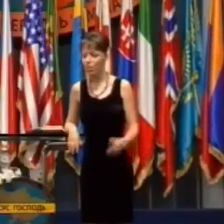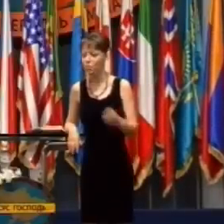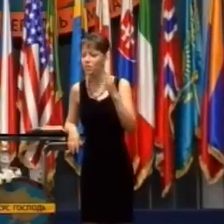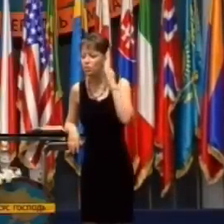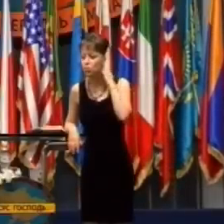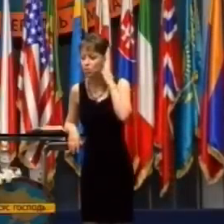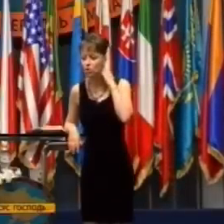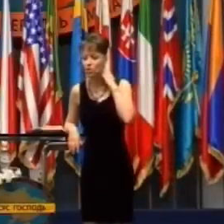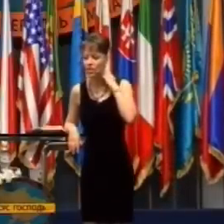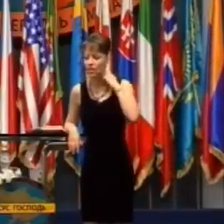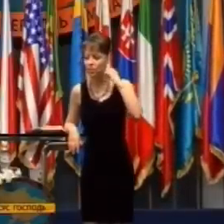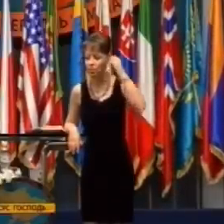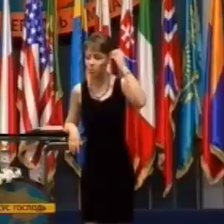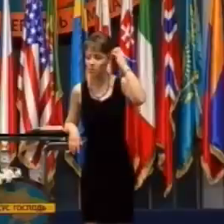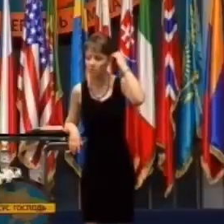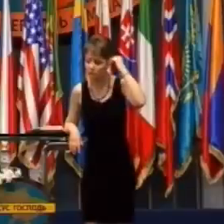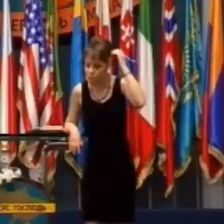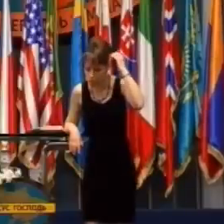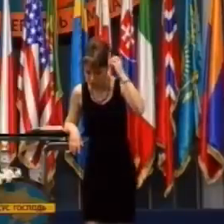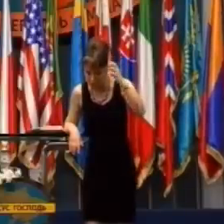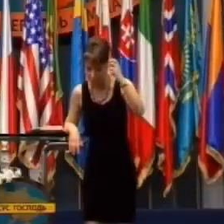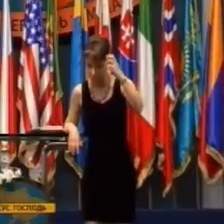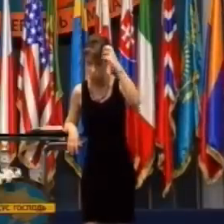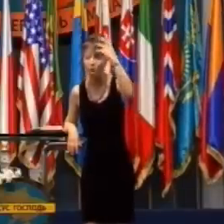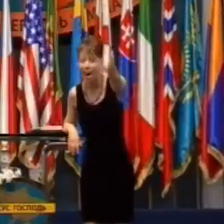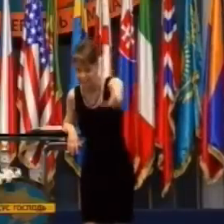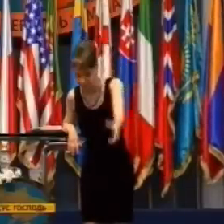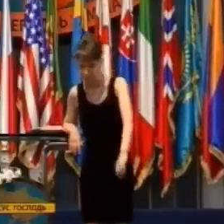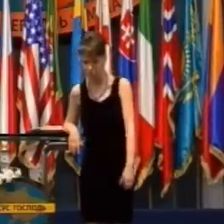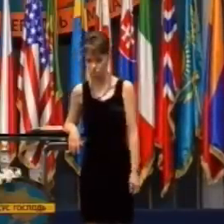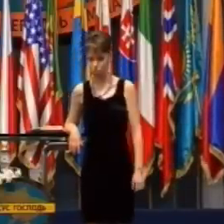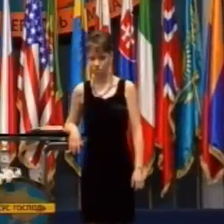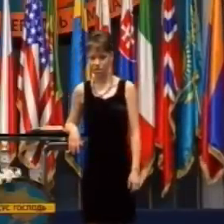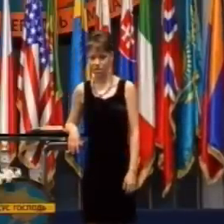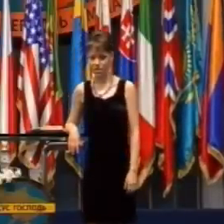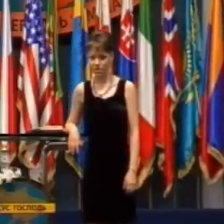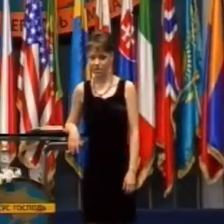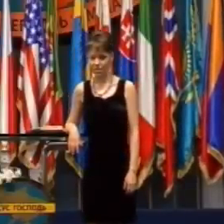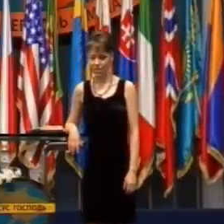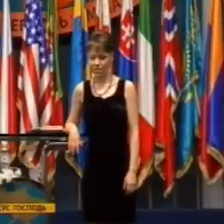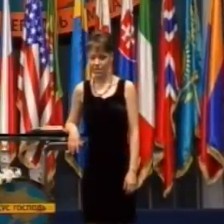Takže ak si myslíte, že všetko musíte rozumom pochopiť